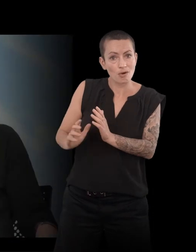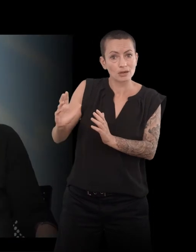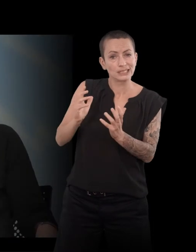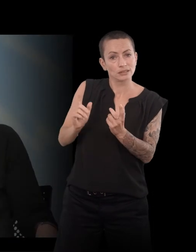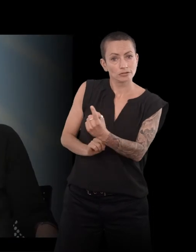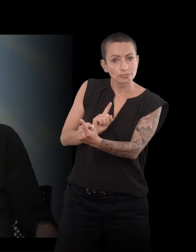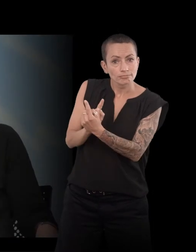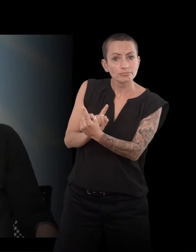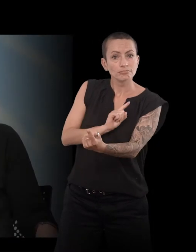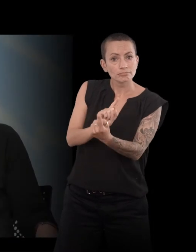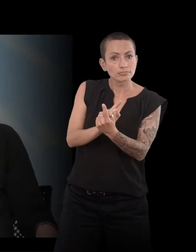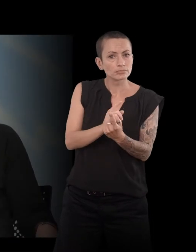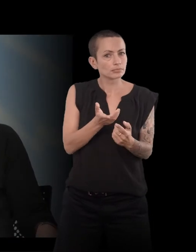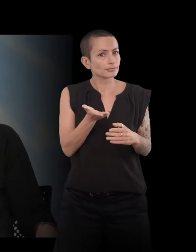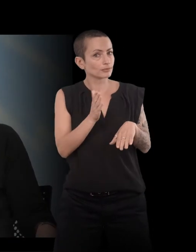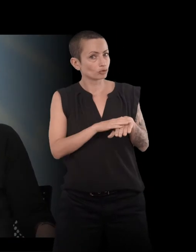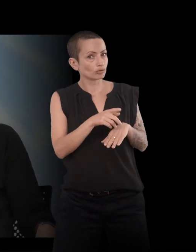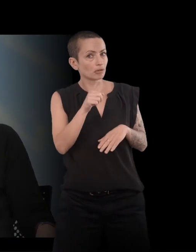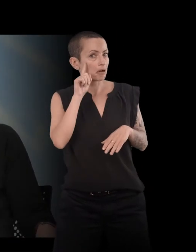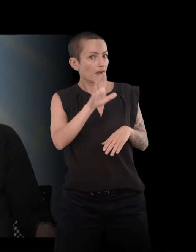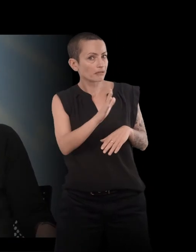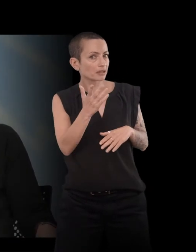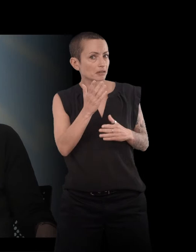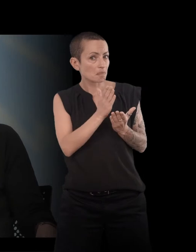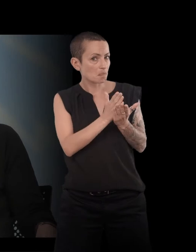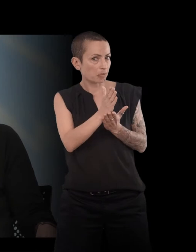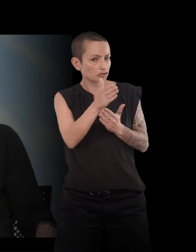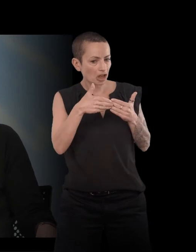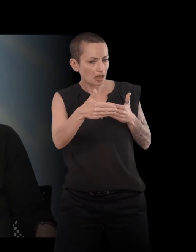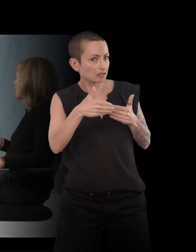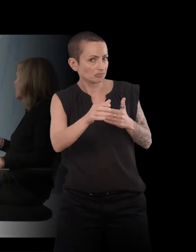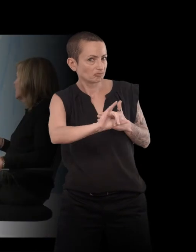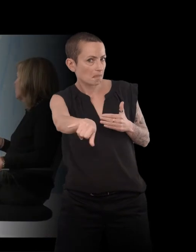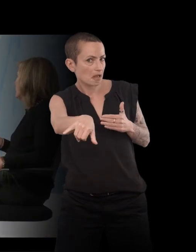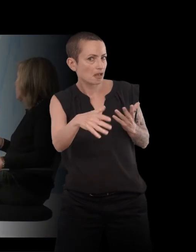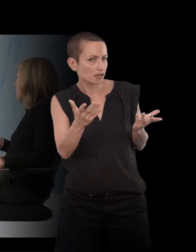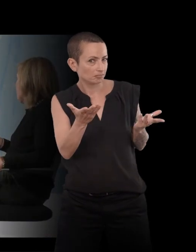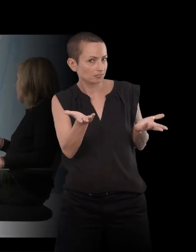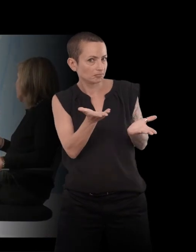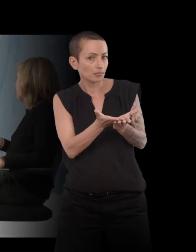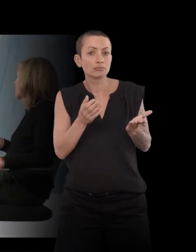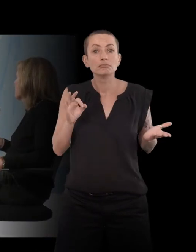des projets qui ne seront jamais, qui n'existeront jamais ? Oui, parce que maintenant, n a plus les témoins. Il n plus les témoins.